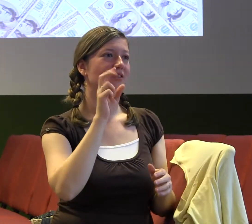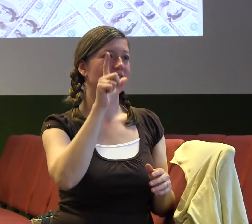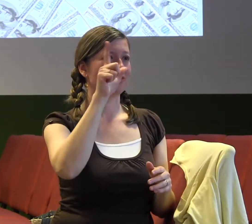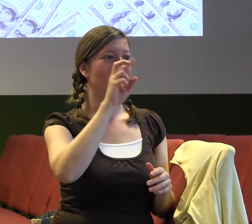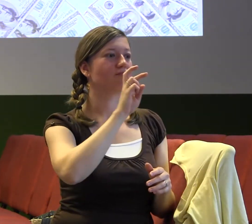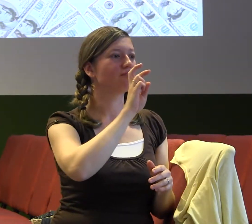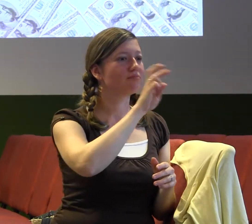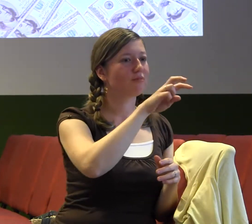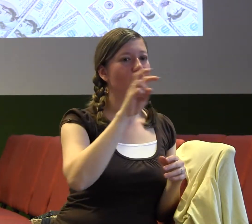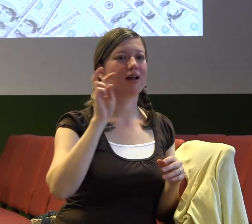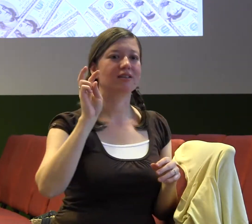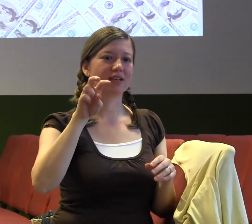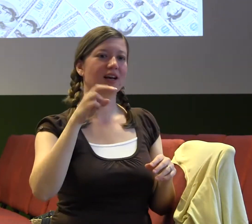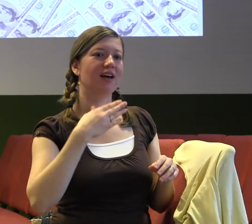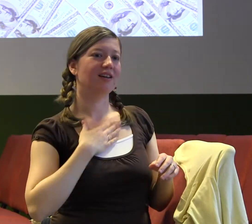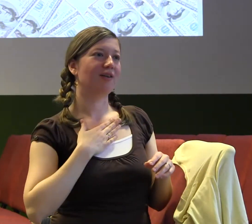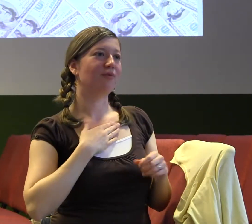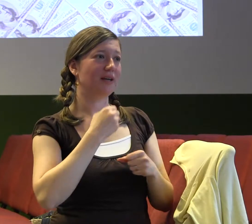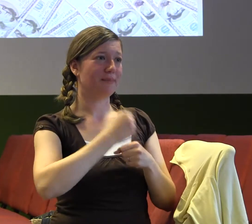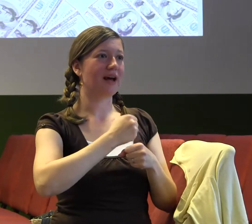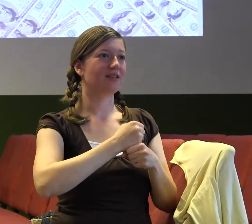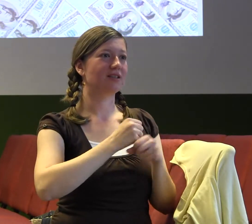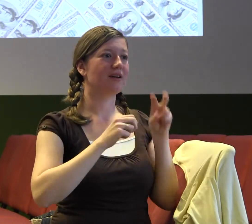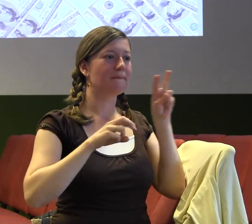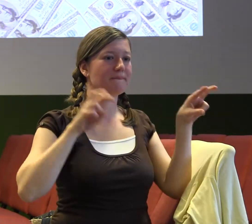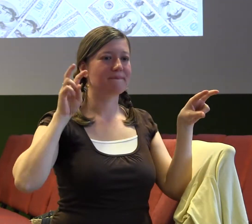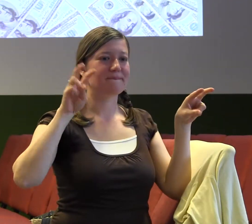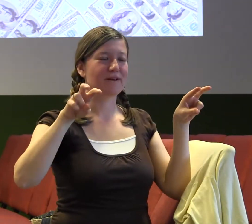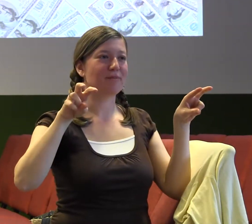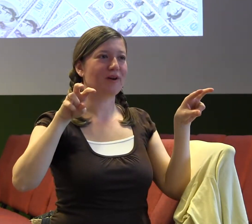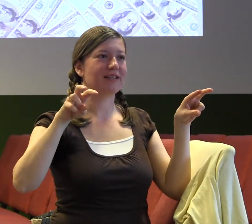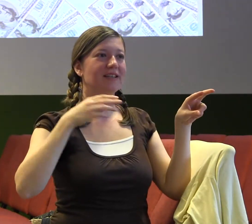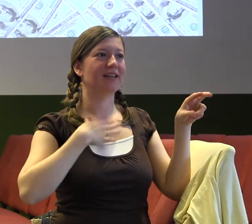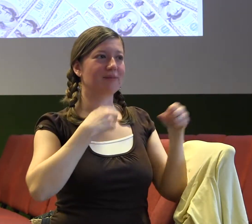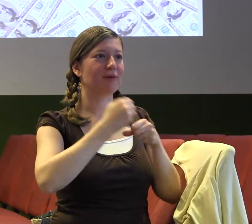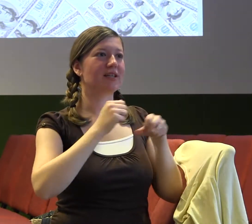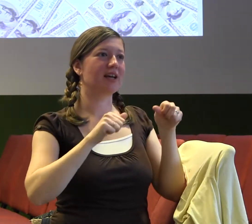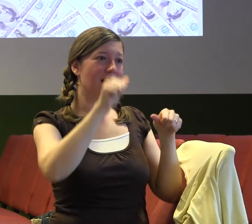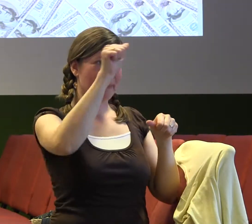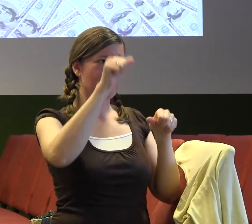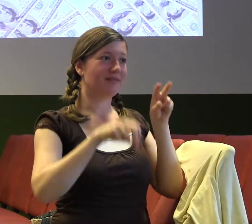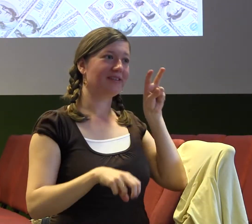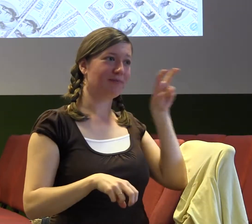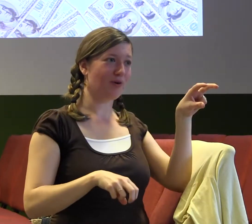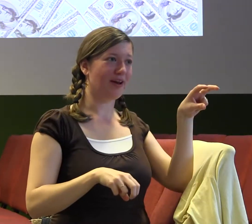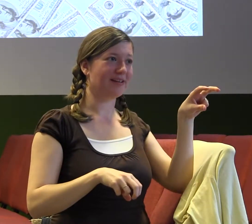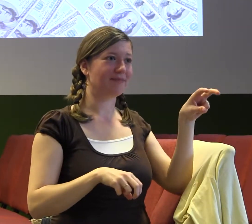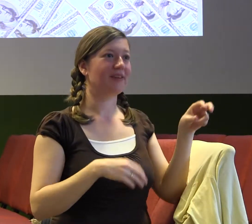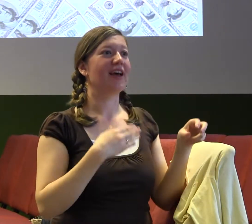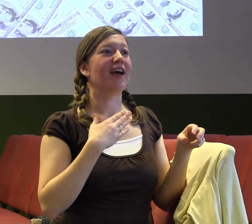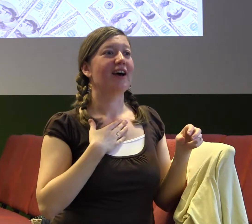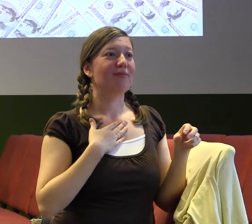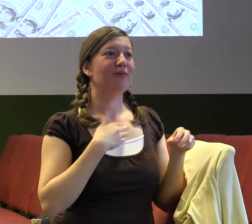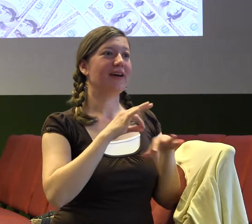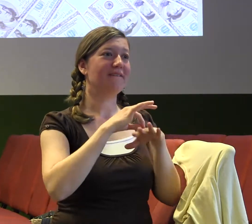Úplně úžasnou brigádu. Moje šéfka je i moje kámoška, což je úplně úžasný, protože mi naprosto věří,